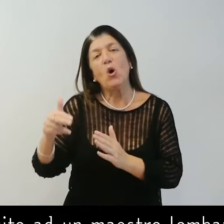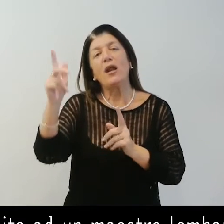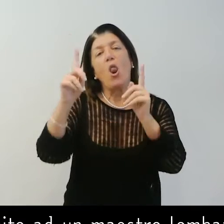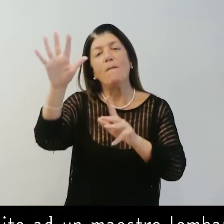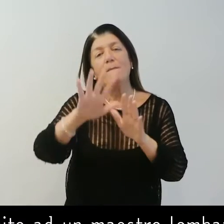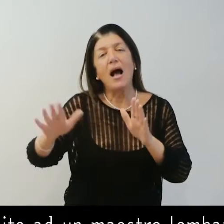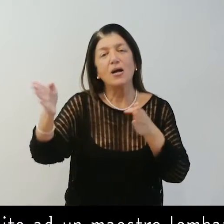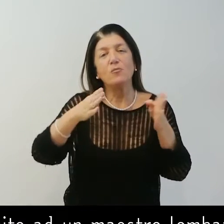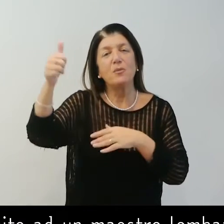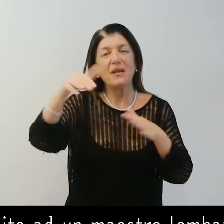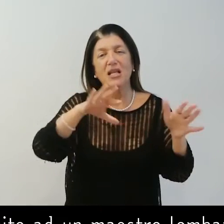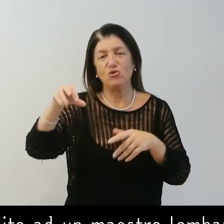della metà del Cinquecento